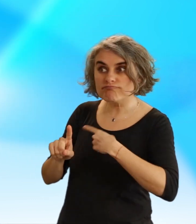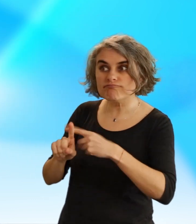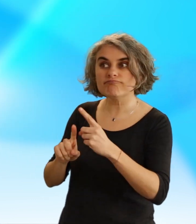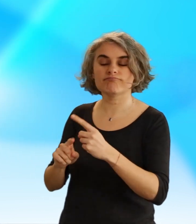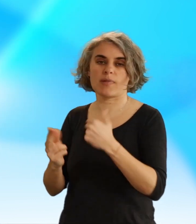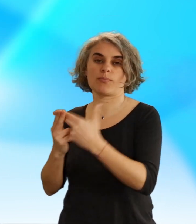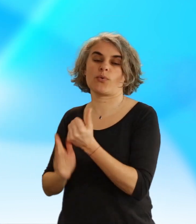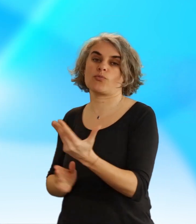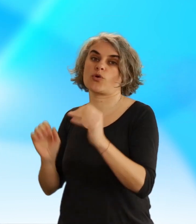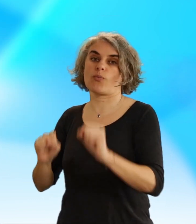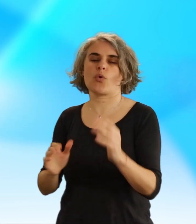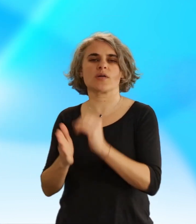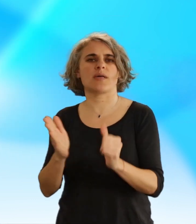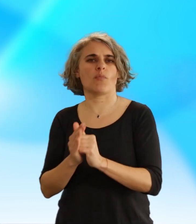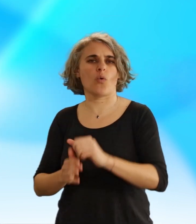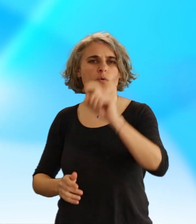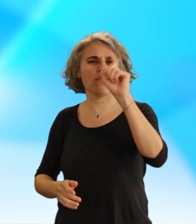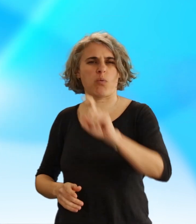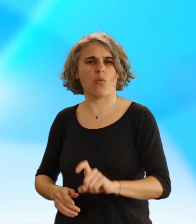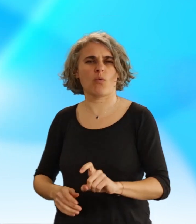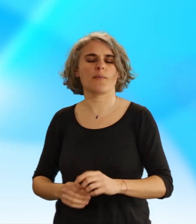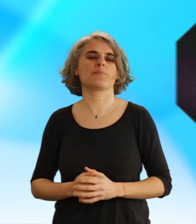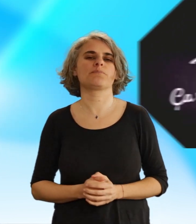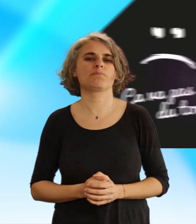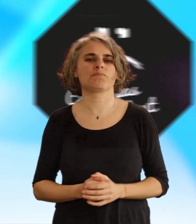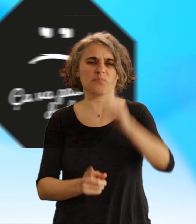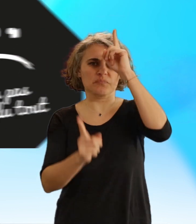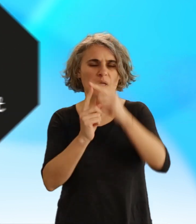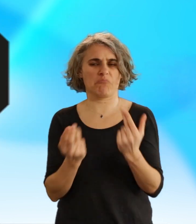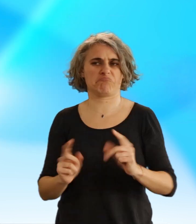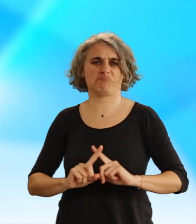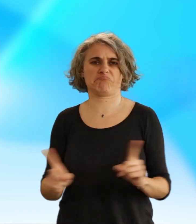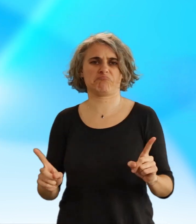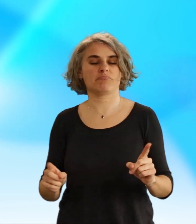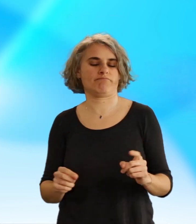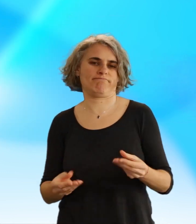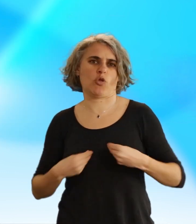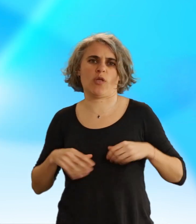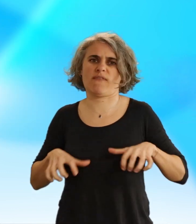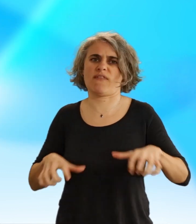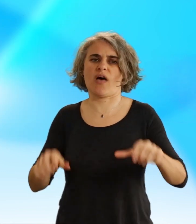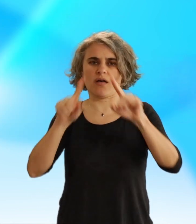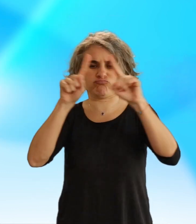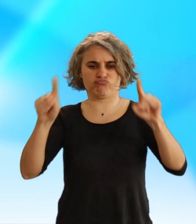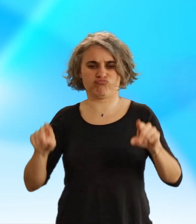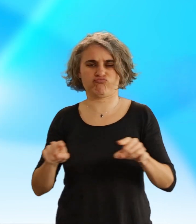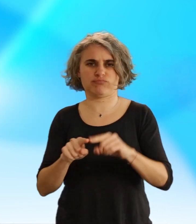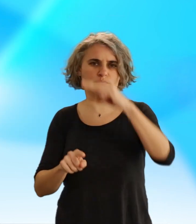originales à choix multiples, est représenté par un éclair. Ça va pas du tout, est un malus, représenté par un octogone.